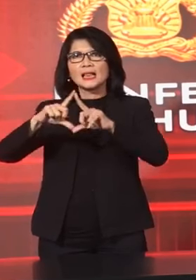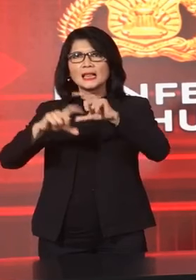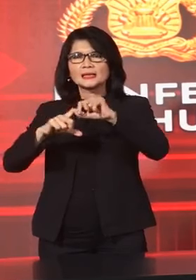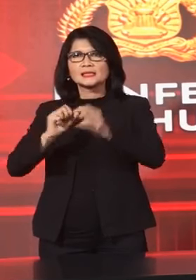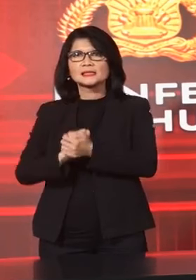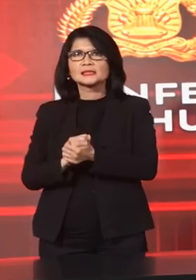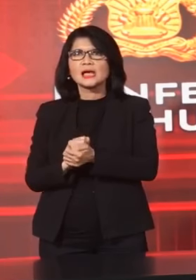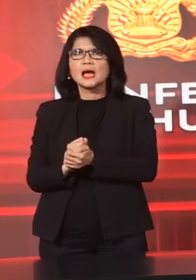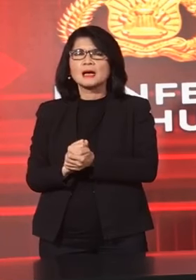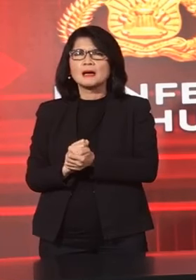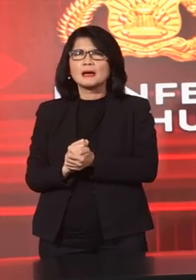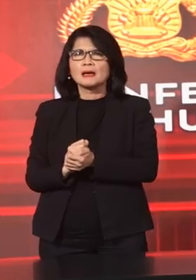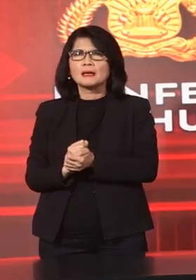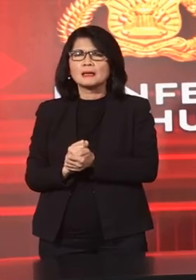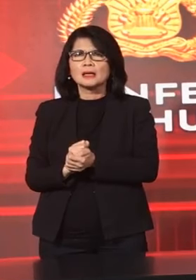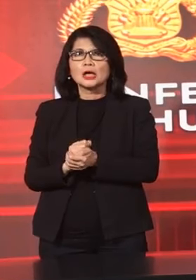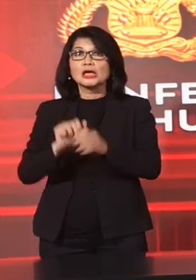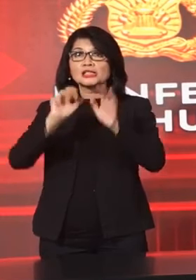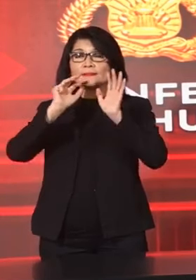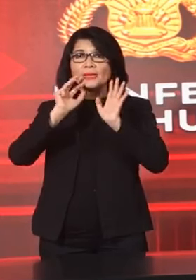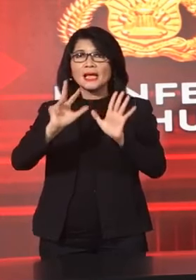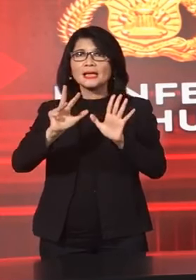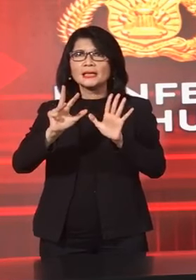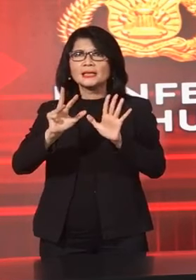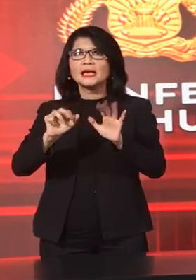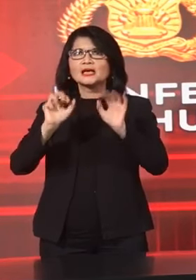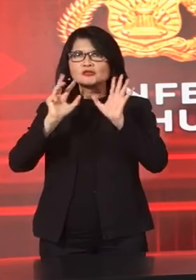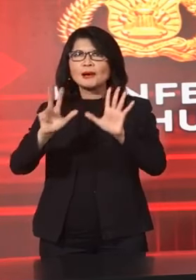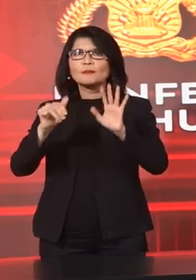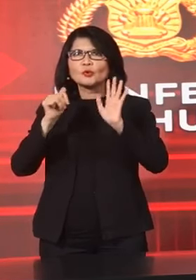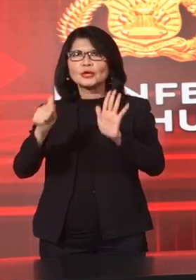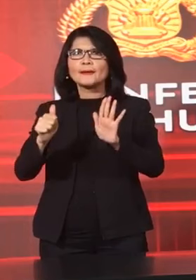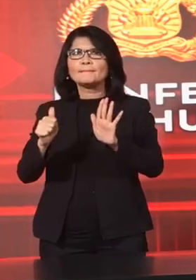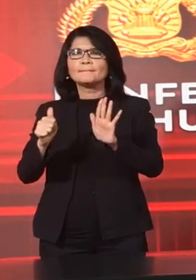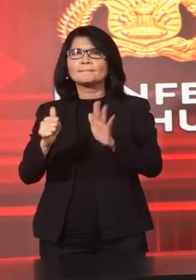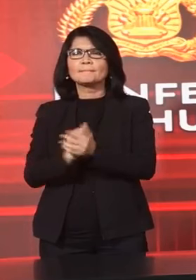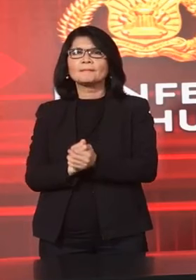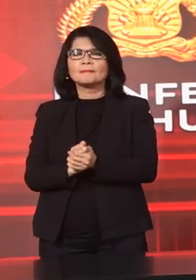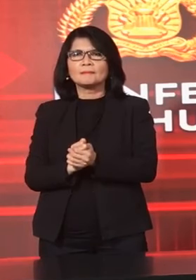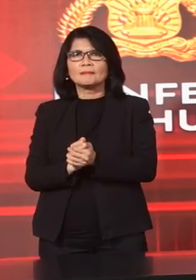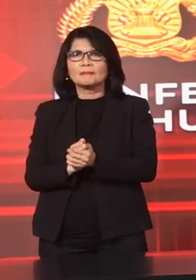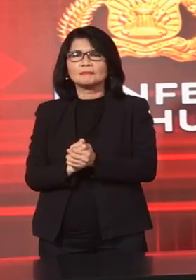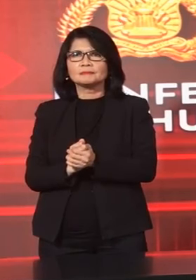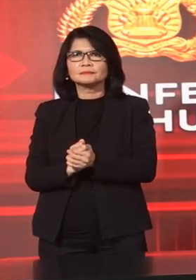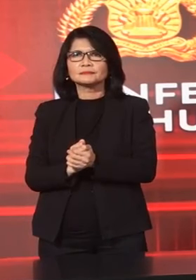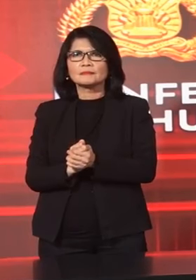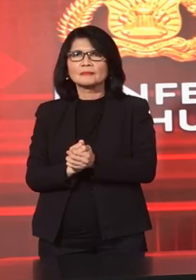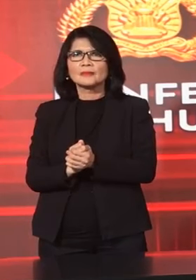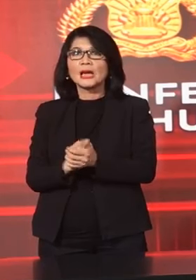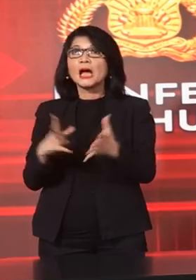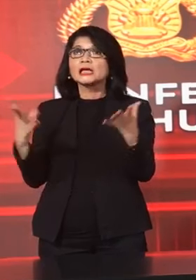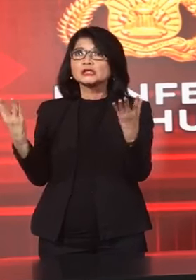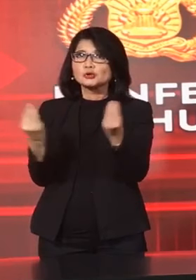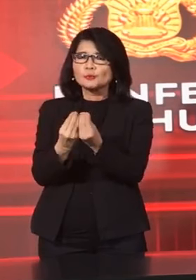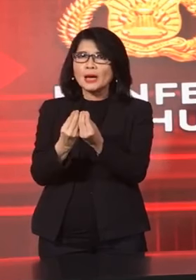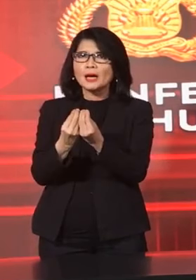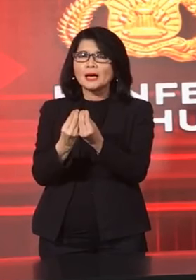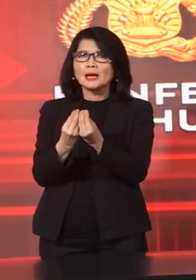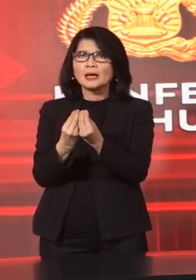Sebanyak 996 Kejadian Dengan Angka